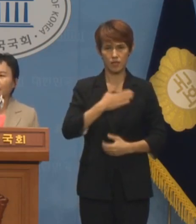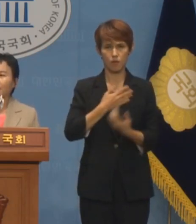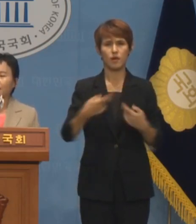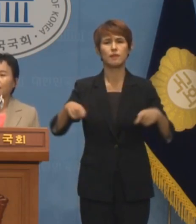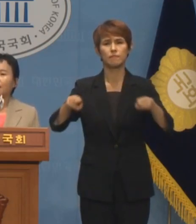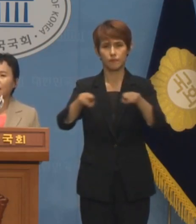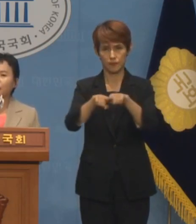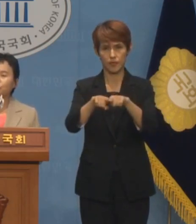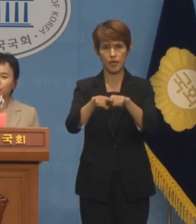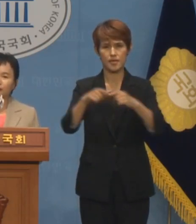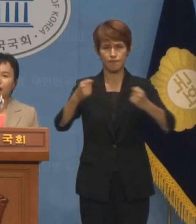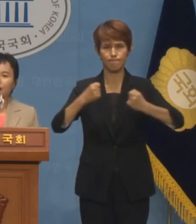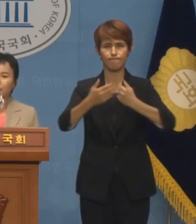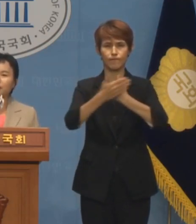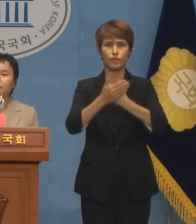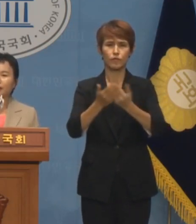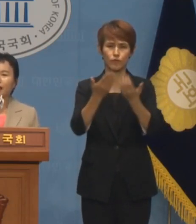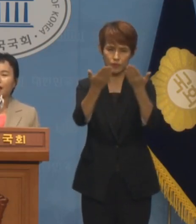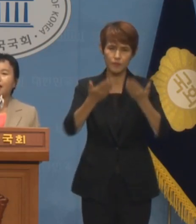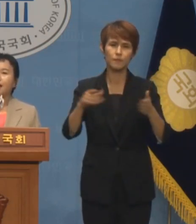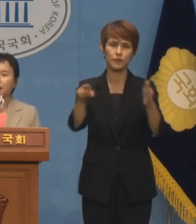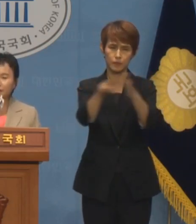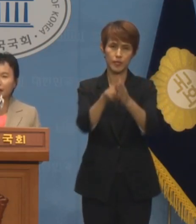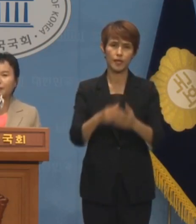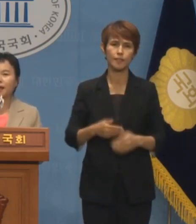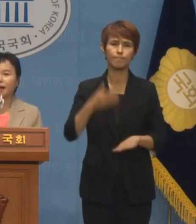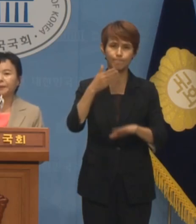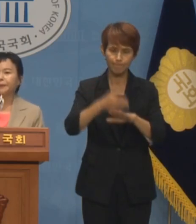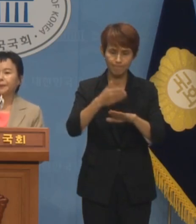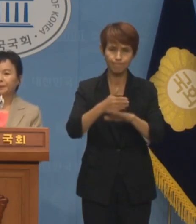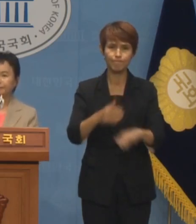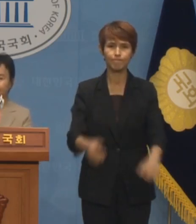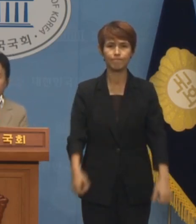함께 해 주시리라 믿습니다. 감사합니다.